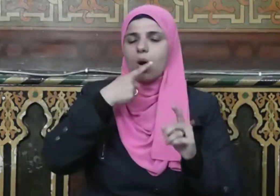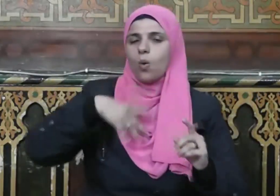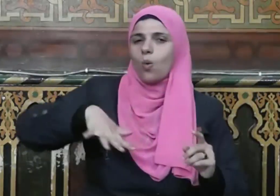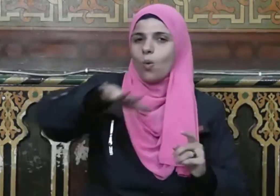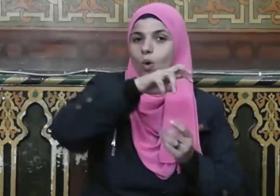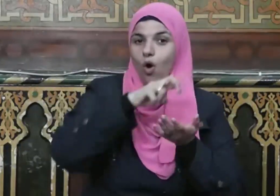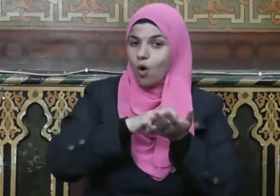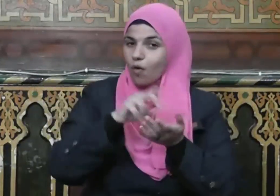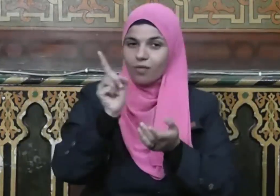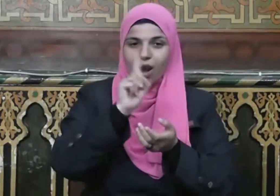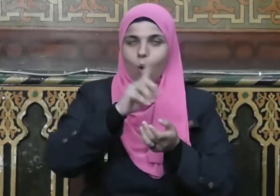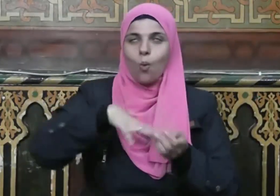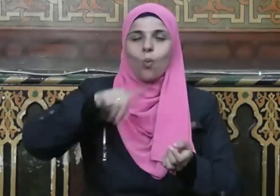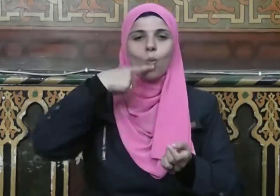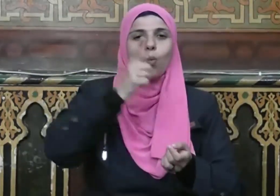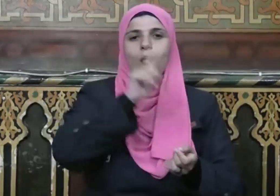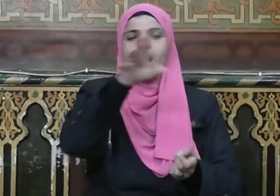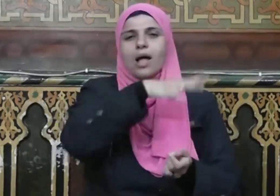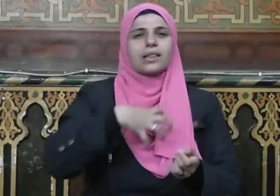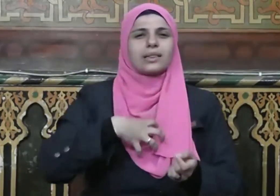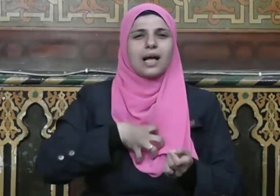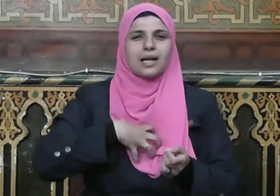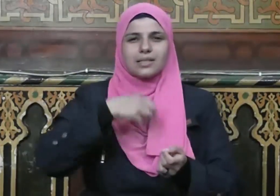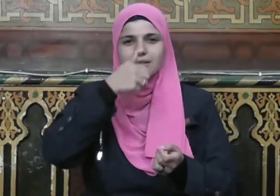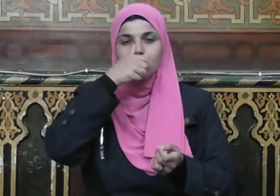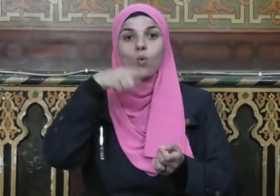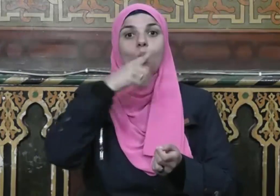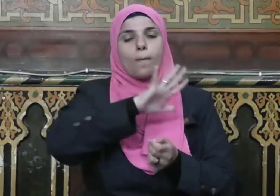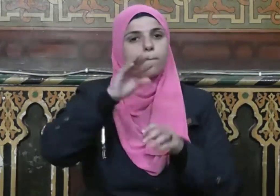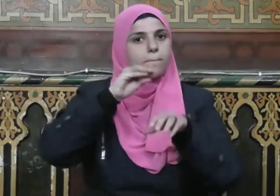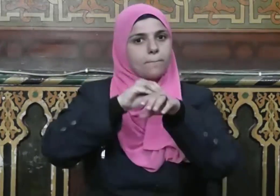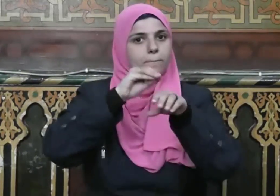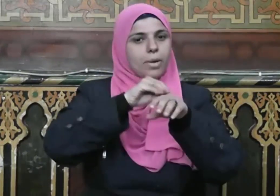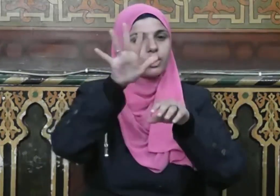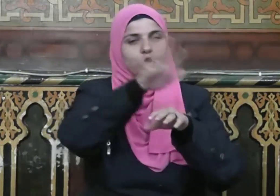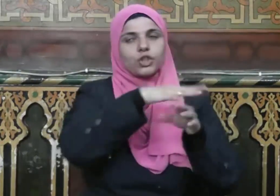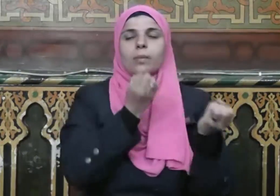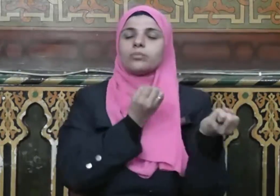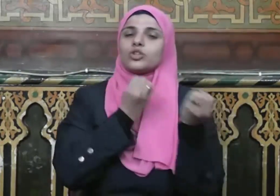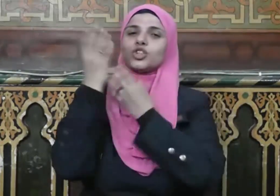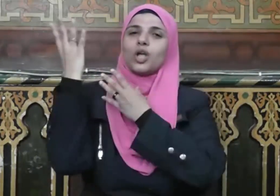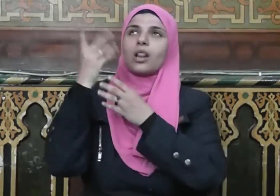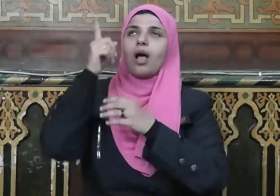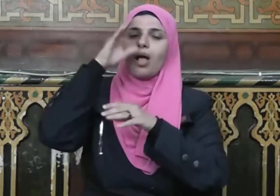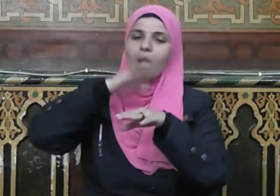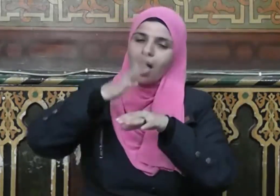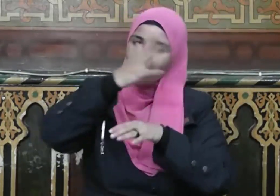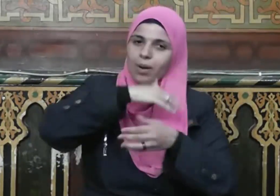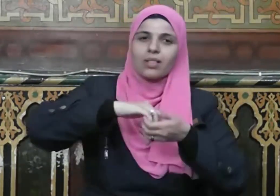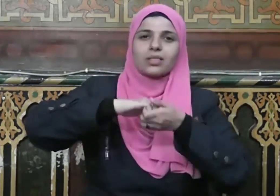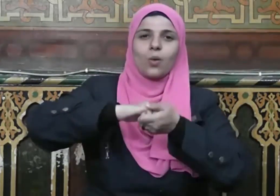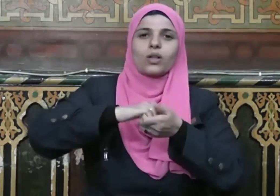ولا تحزنوا وأبشروا بالجنة التي كنتم توعدون